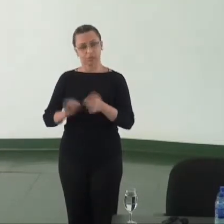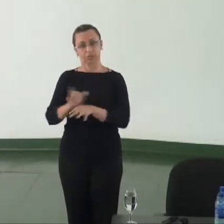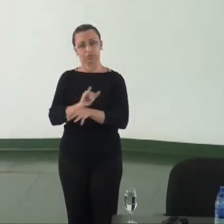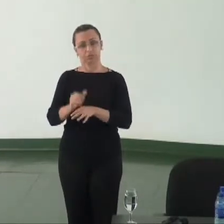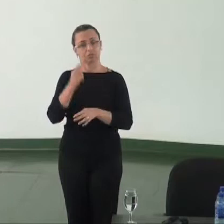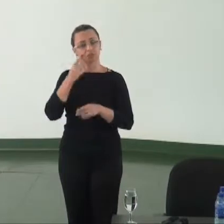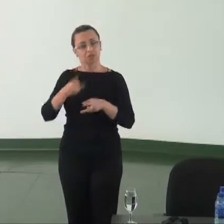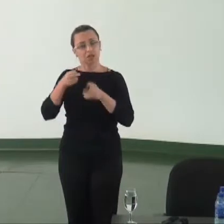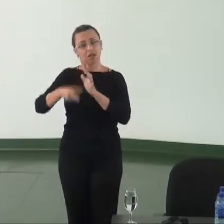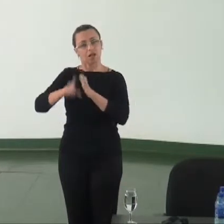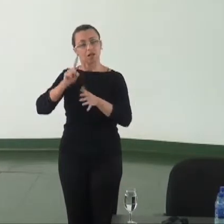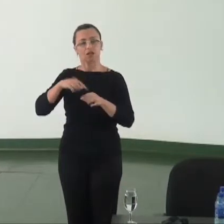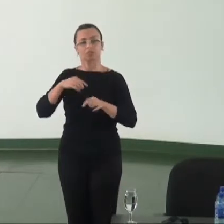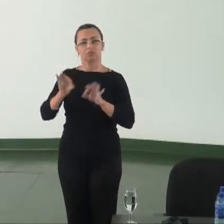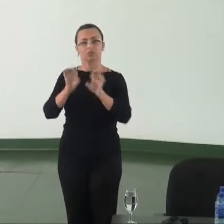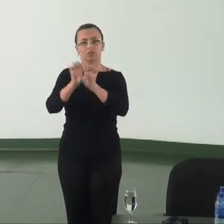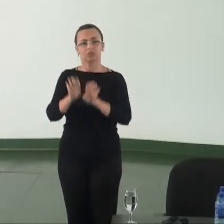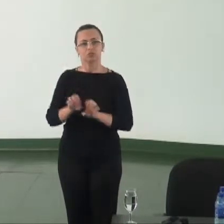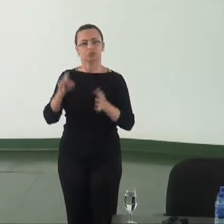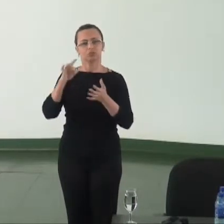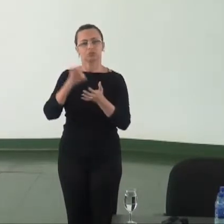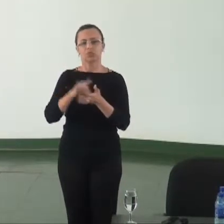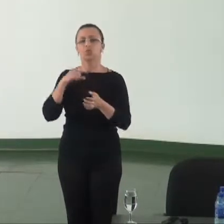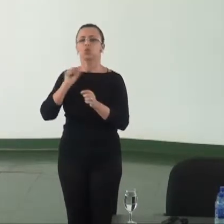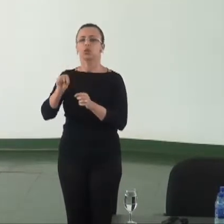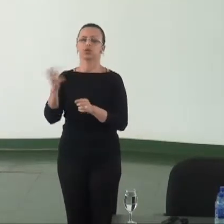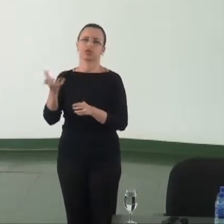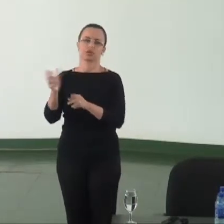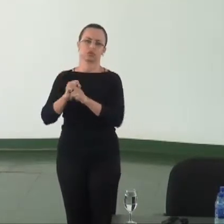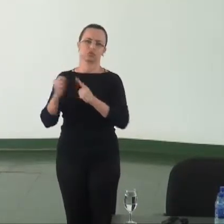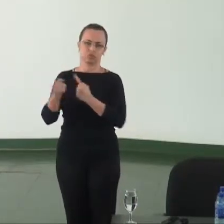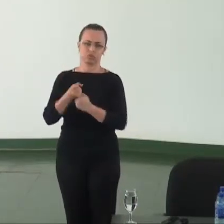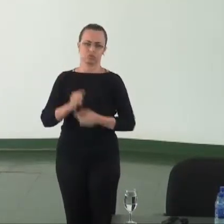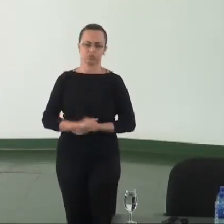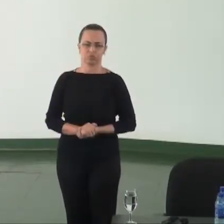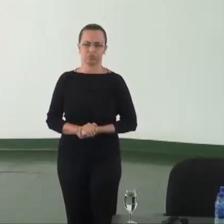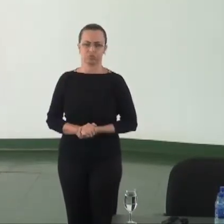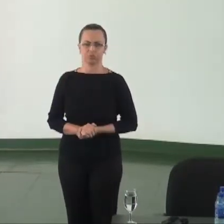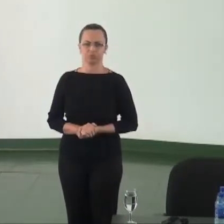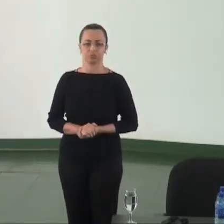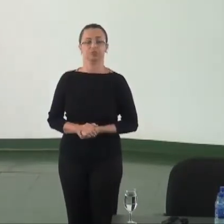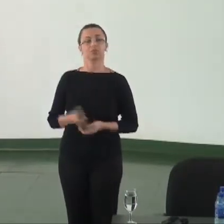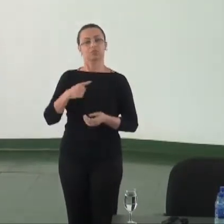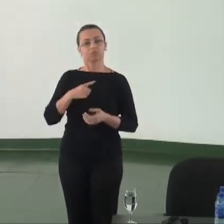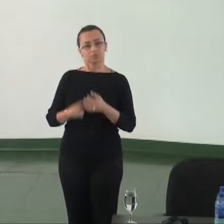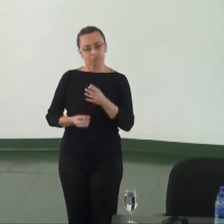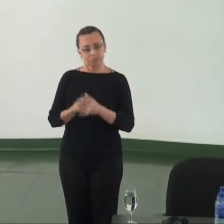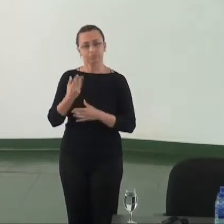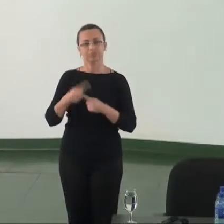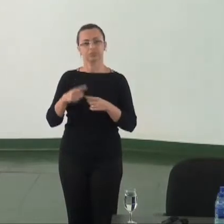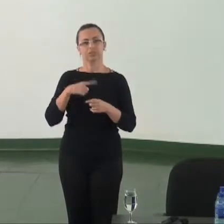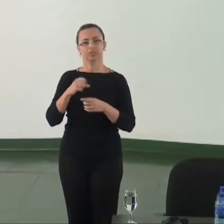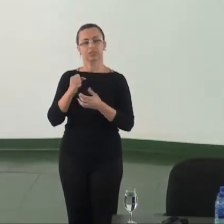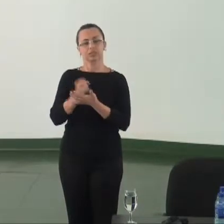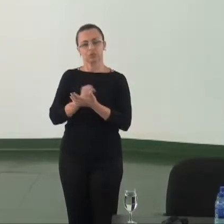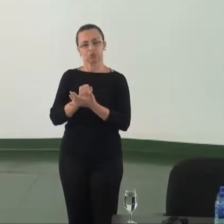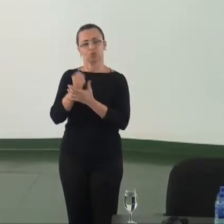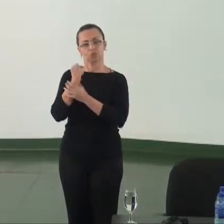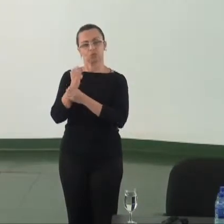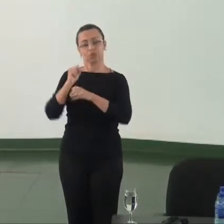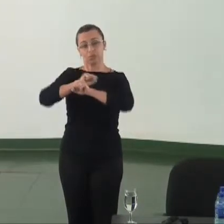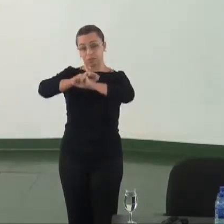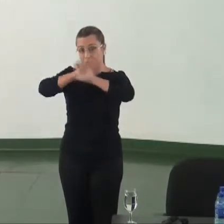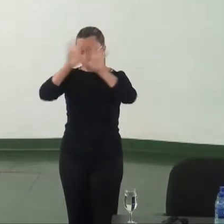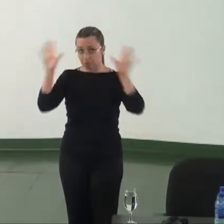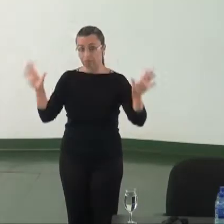viabilizando estrutura realística adequada à demanda social assegurar mecanismo de transparência e controle social no